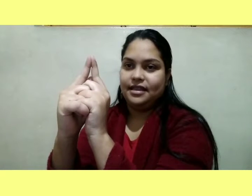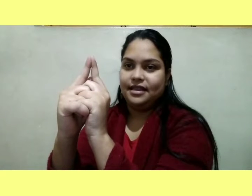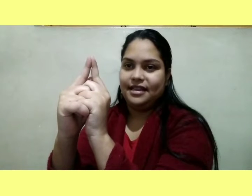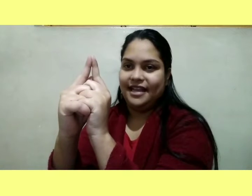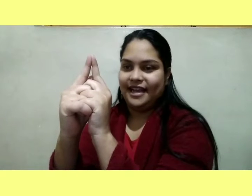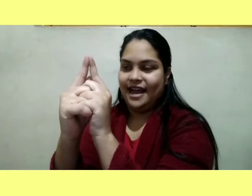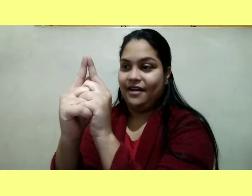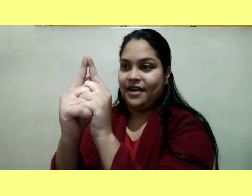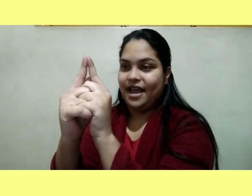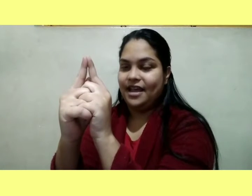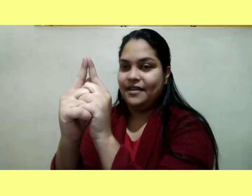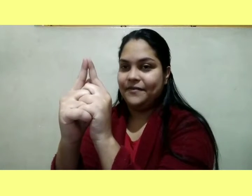Legal, né?